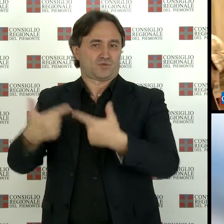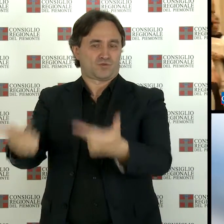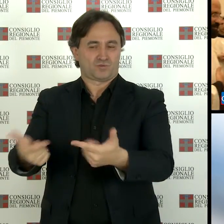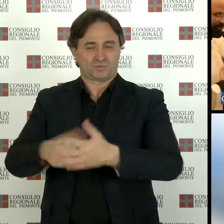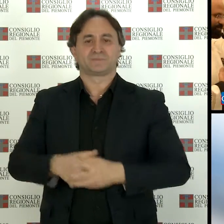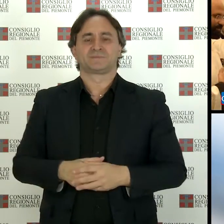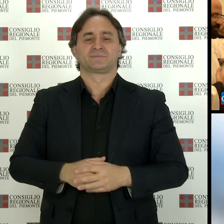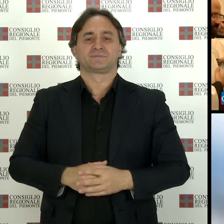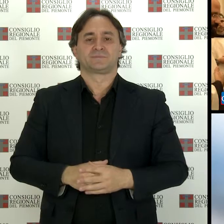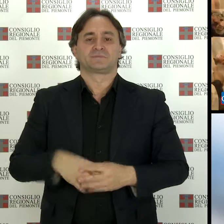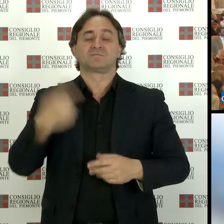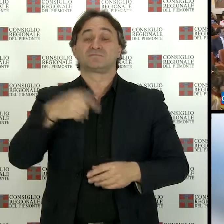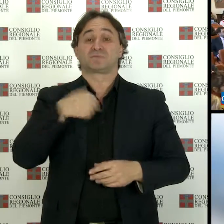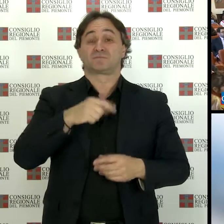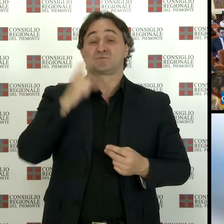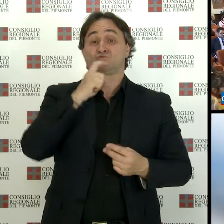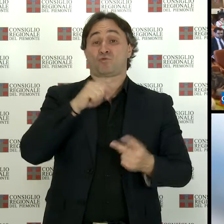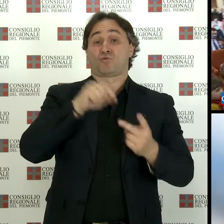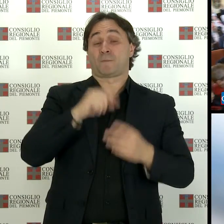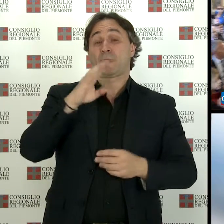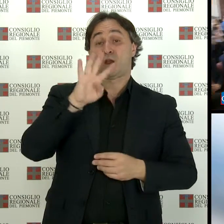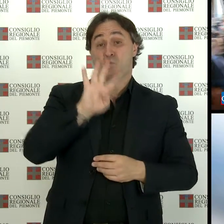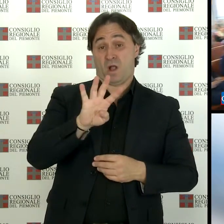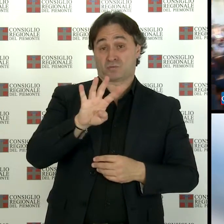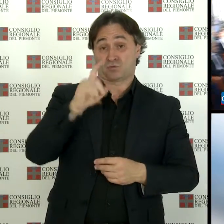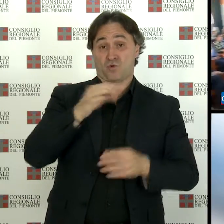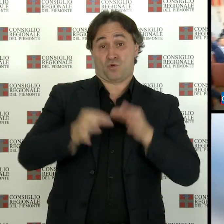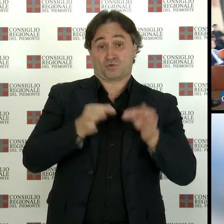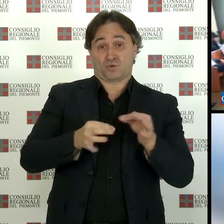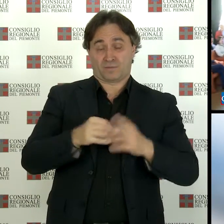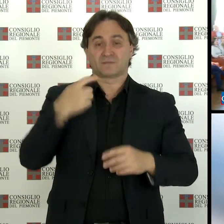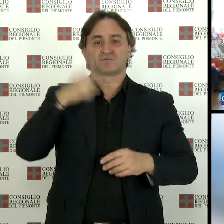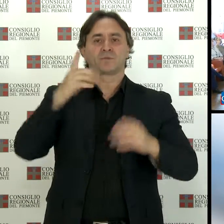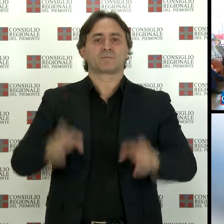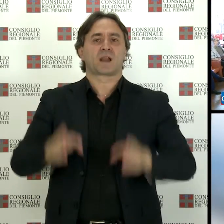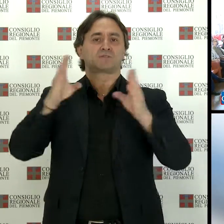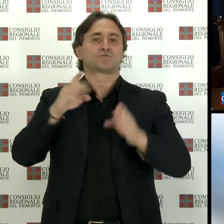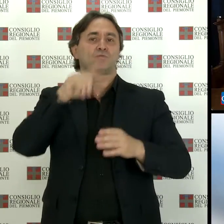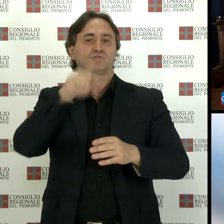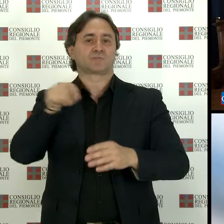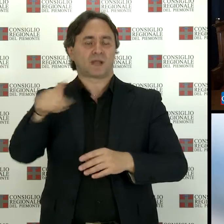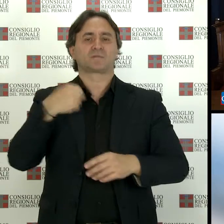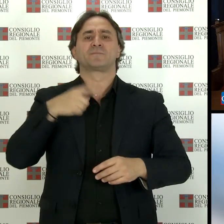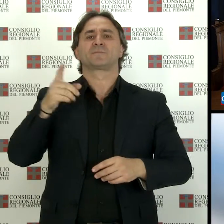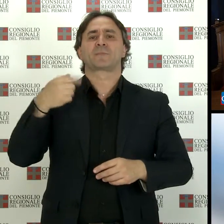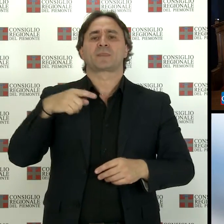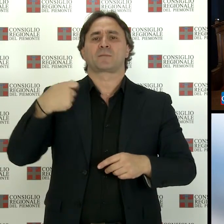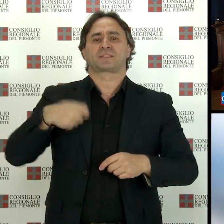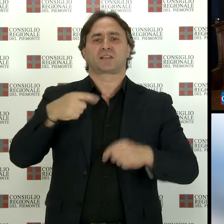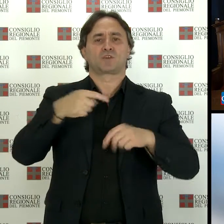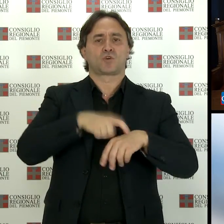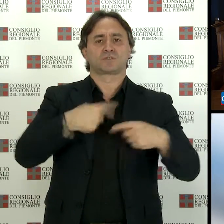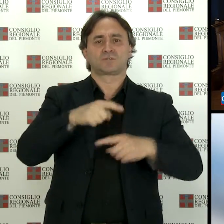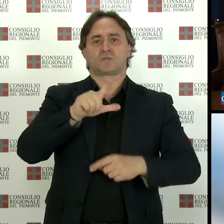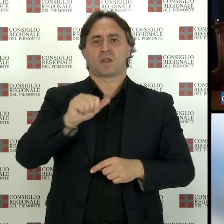San Francesco Il 4, dopo l'incontro nella Sala della Conciliazione del Palazzo Municipale dove il Presidente del Consiglio LAUS, insieme